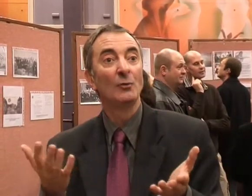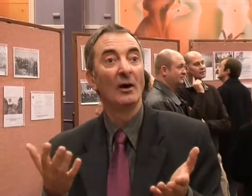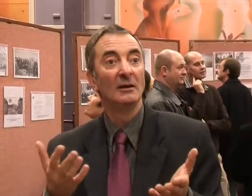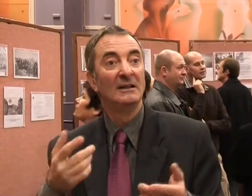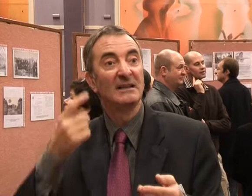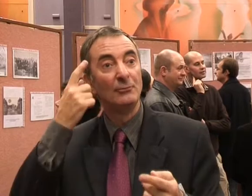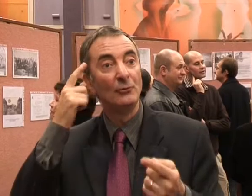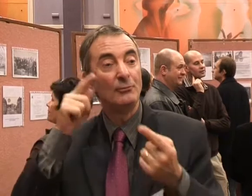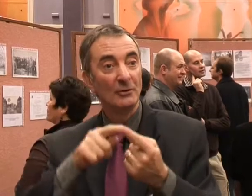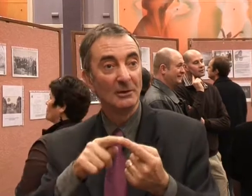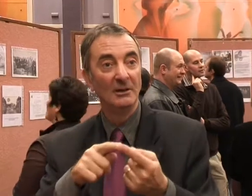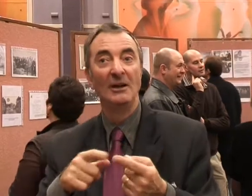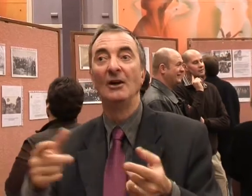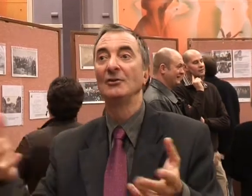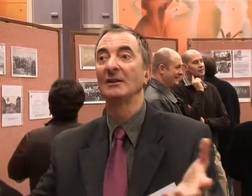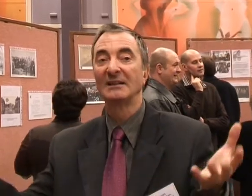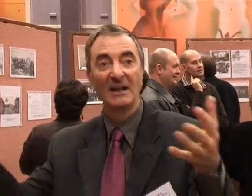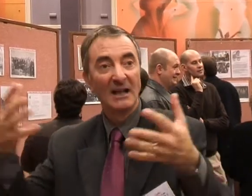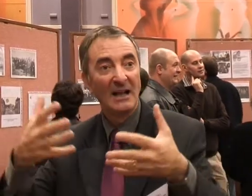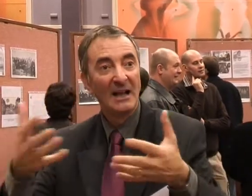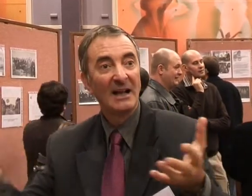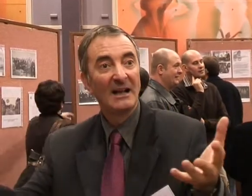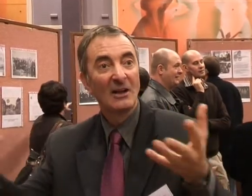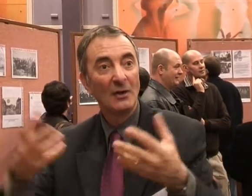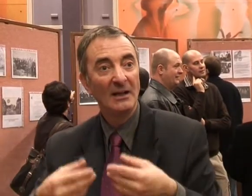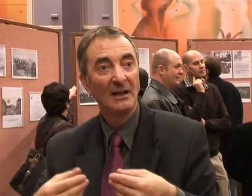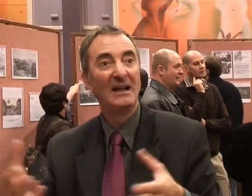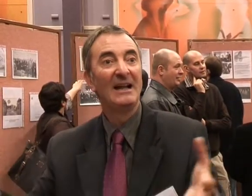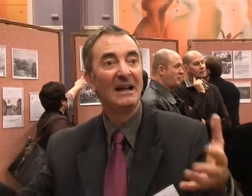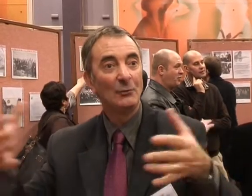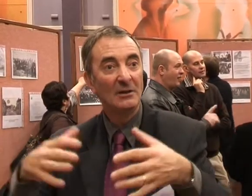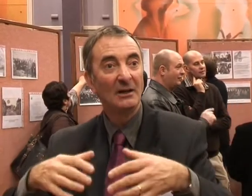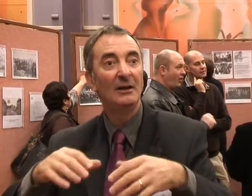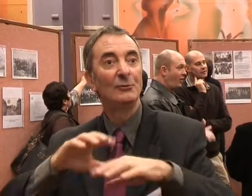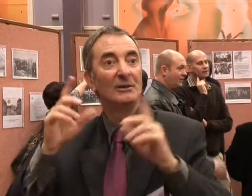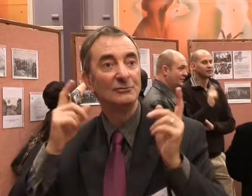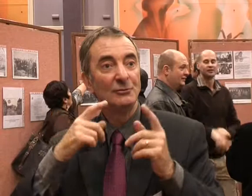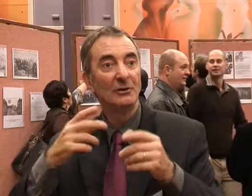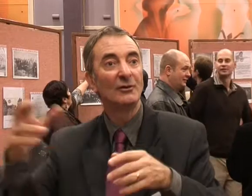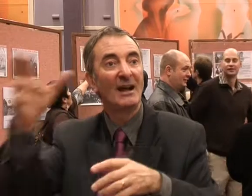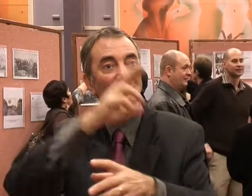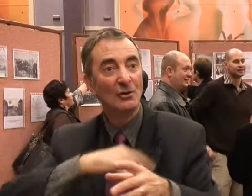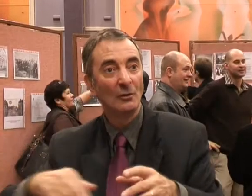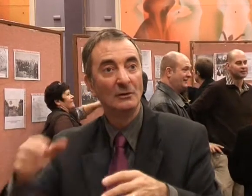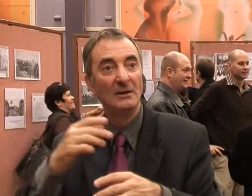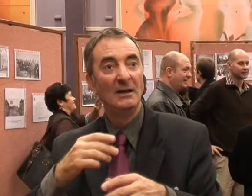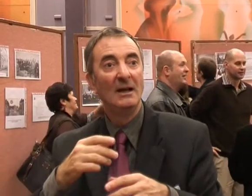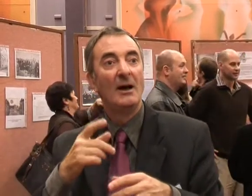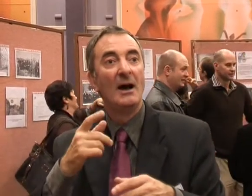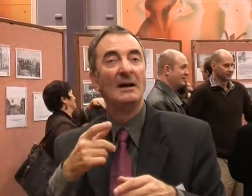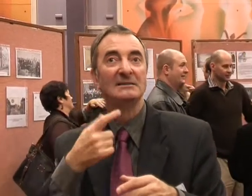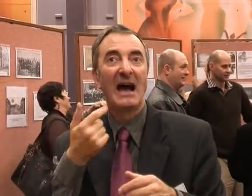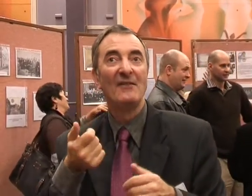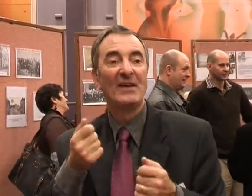foyer, son objectif, c'est de rassembler, de rassembler les personnes entre elles, les Sourds, de toute la région, qui